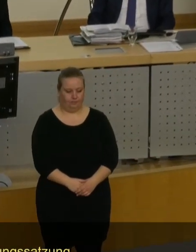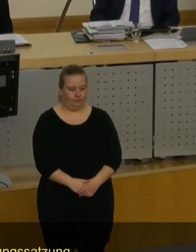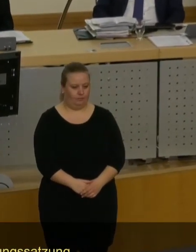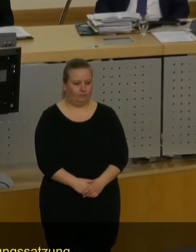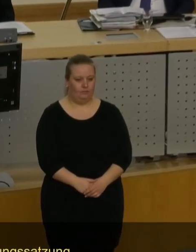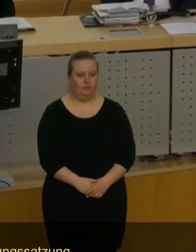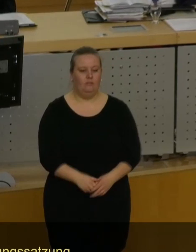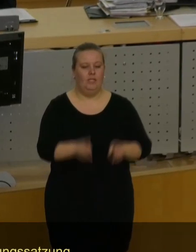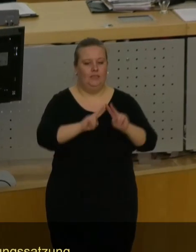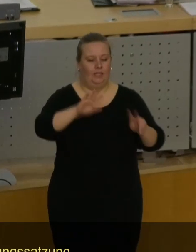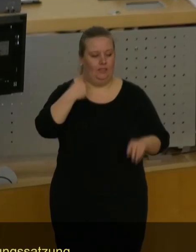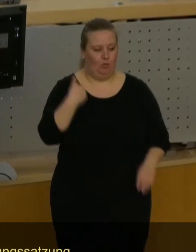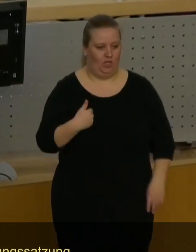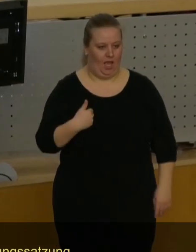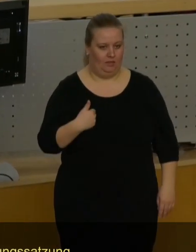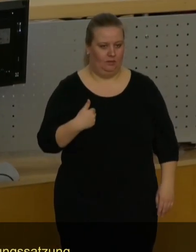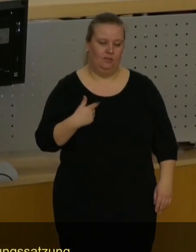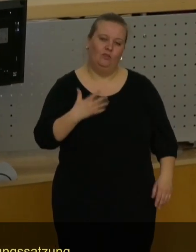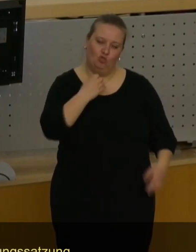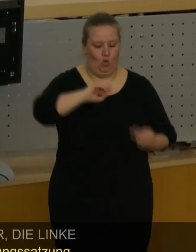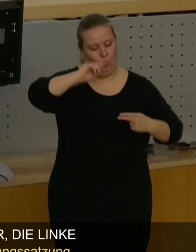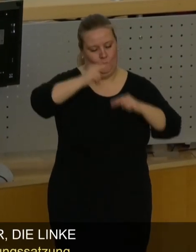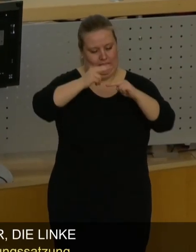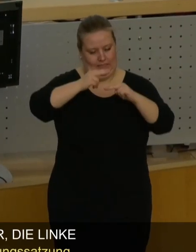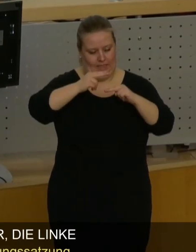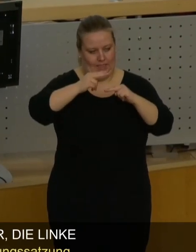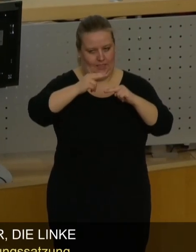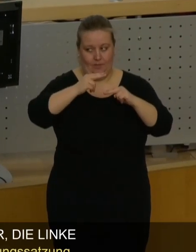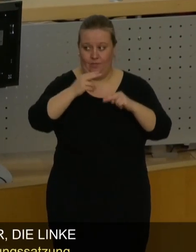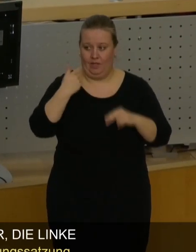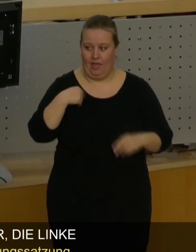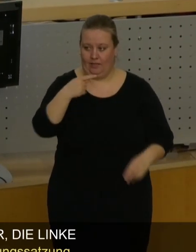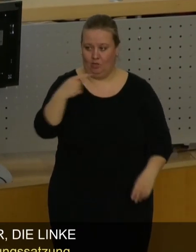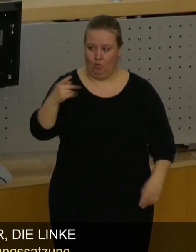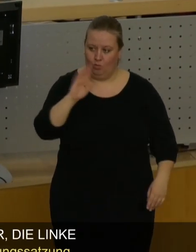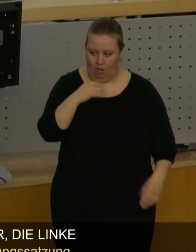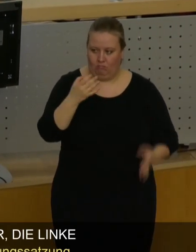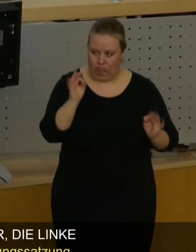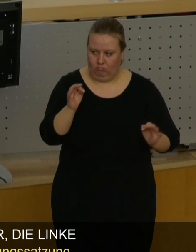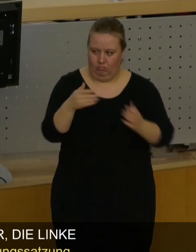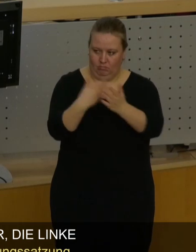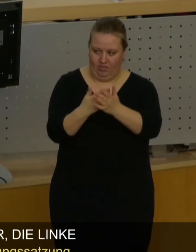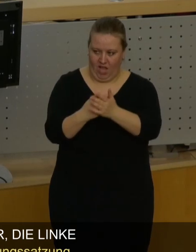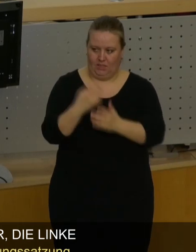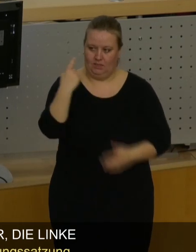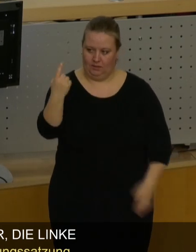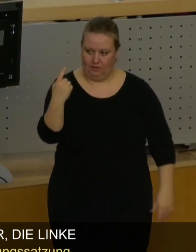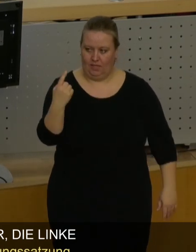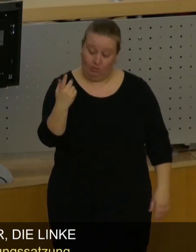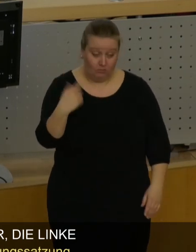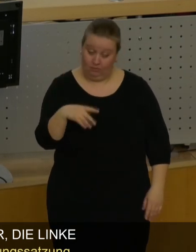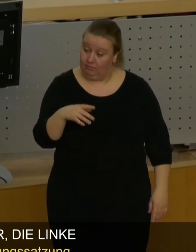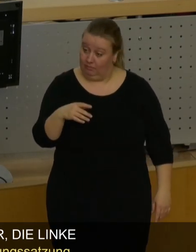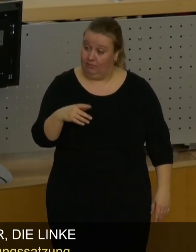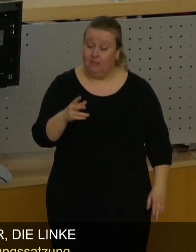Ja, sehr geehrte Damen und Herren, ich versuche es auch kurz zu machen. Herr Genschmer hat ja jetzt noch mal eindrucksvoll bewiesen, dass er den Kern